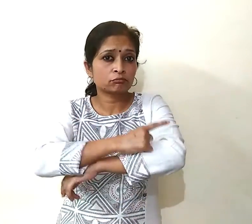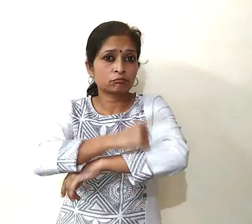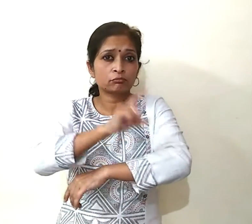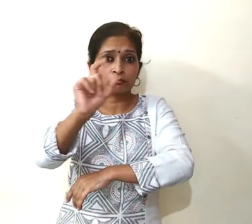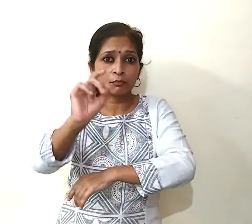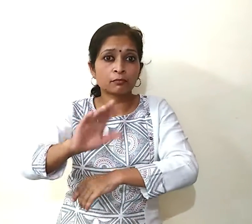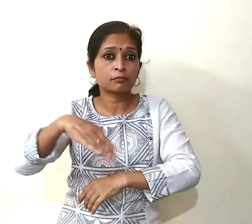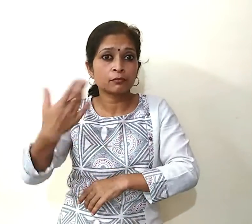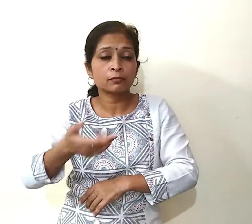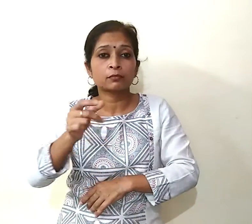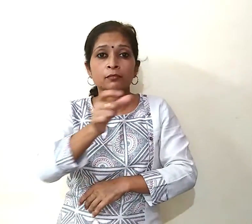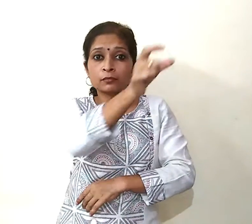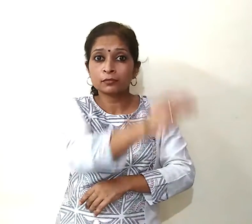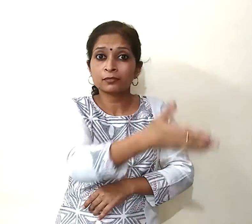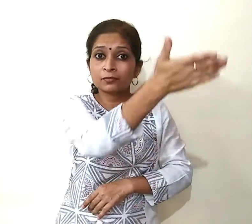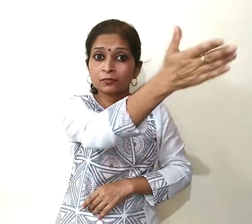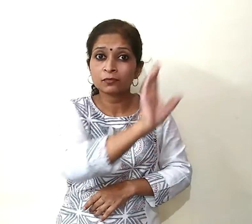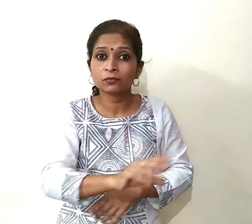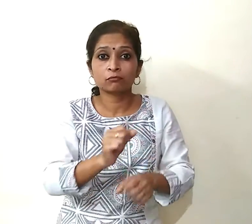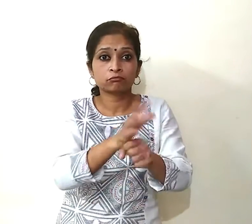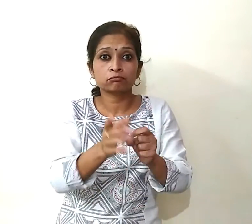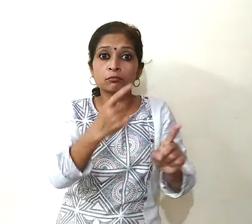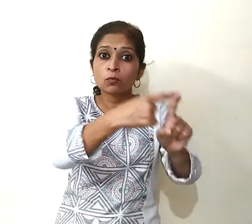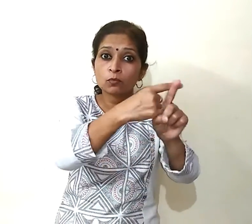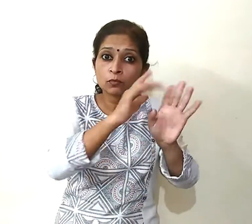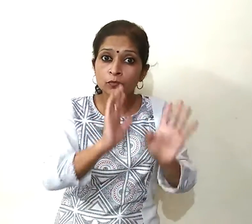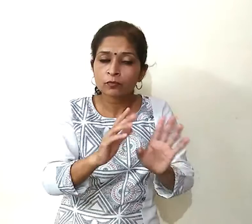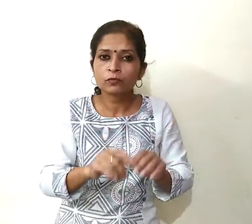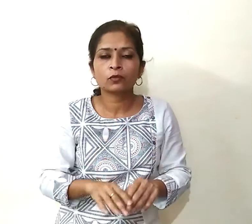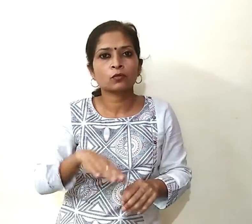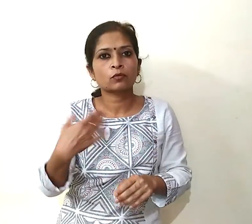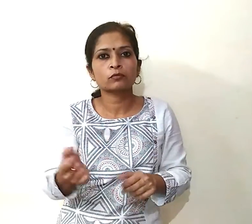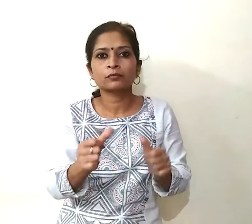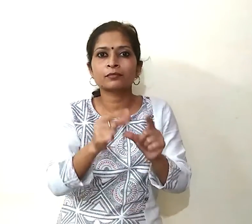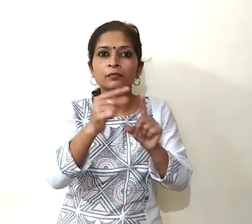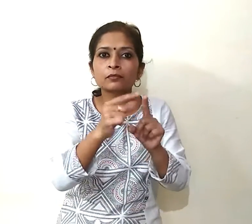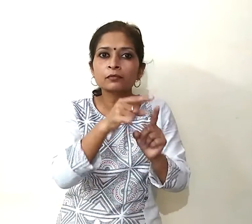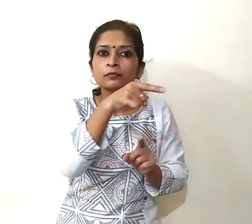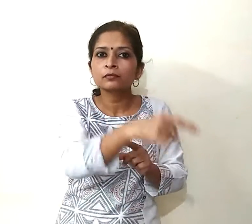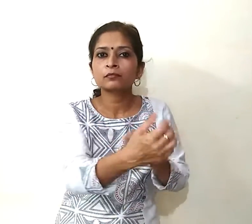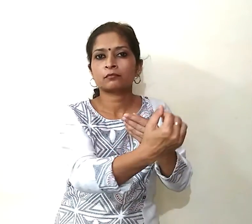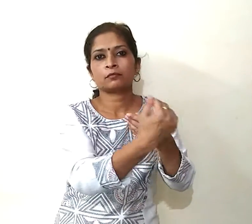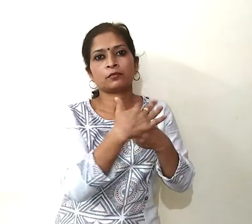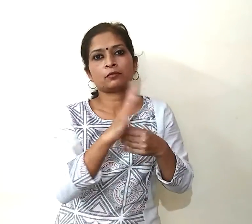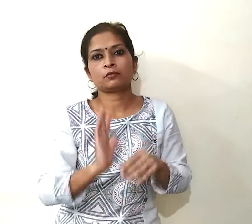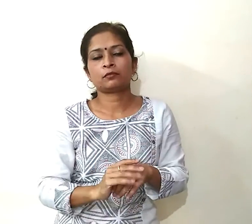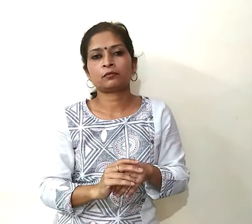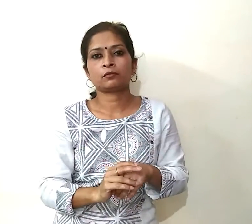दस दिन बाद किसी कारण वश वो व्यक्ति कॉरोना पॉजिटिव हो जाता है तो आरोग ये से तु आप आपको अलर्ट कर देगा